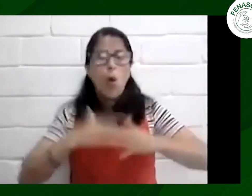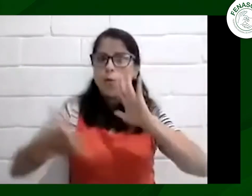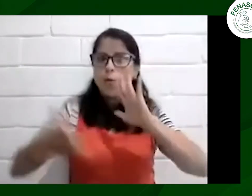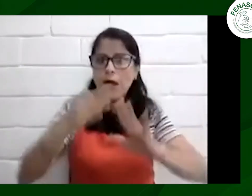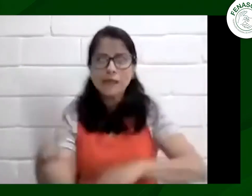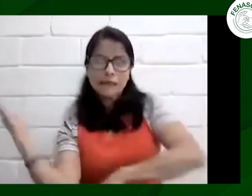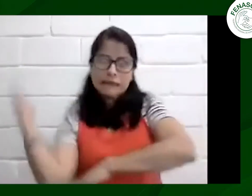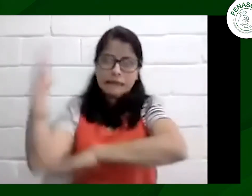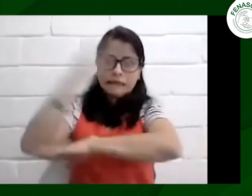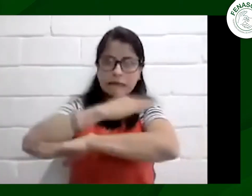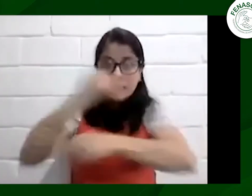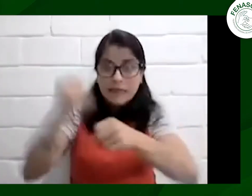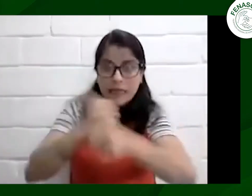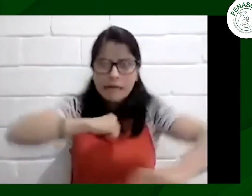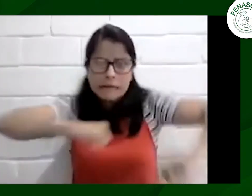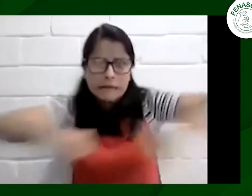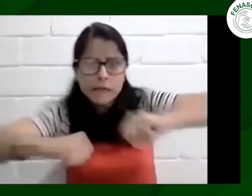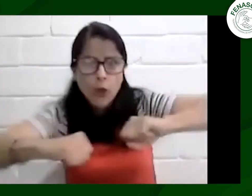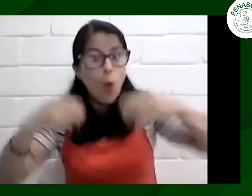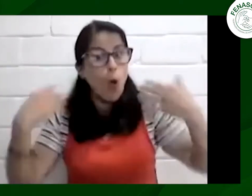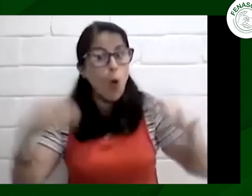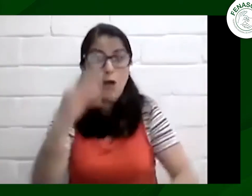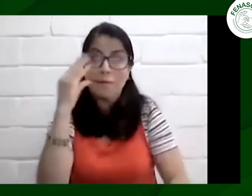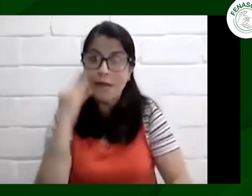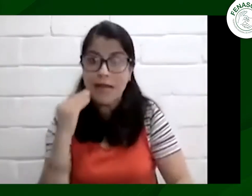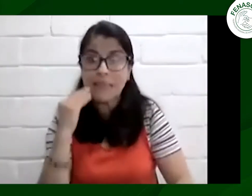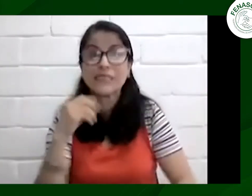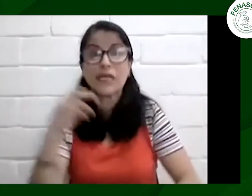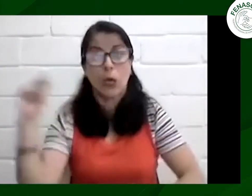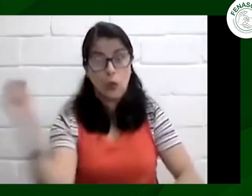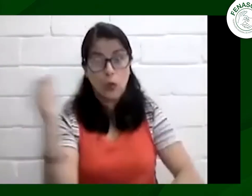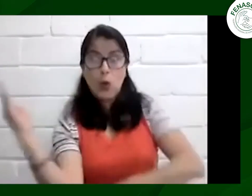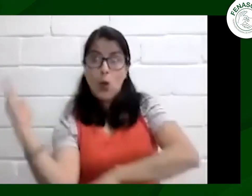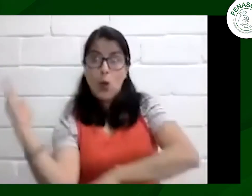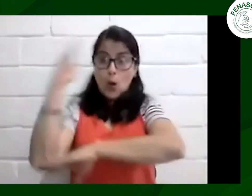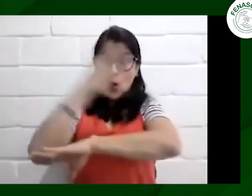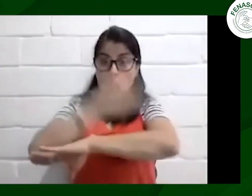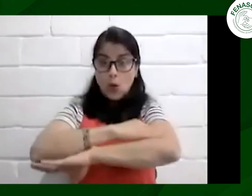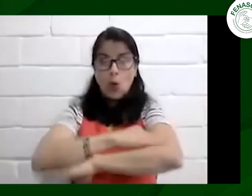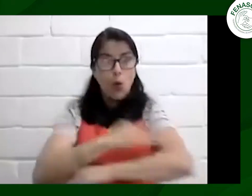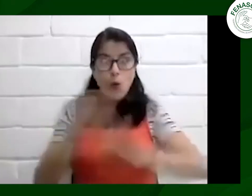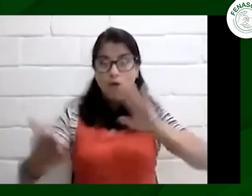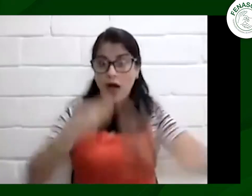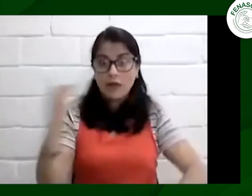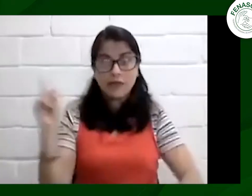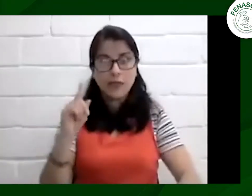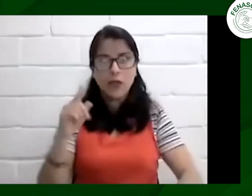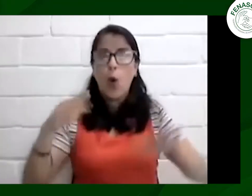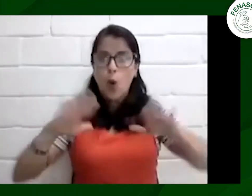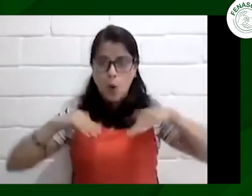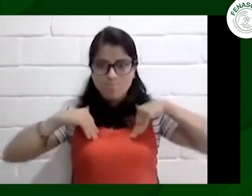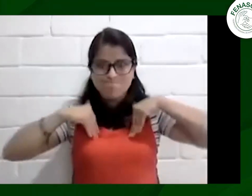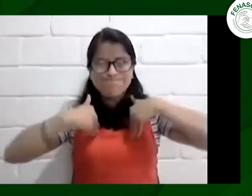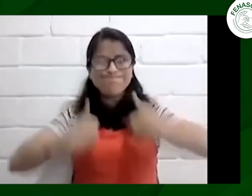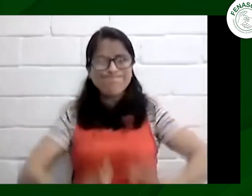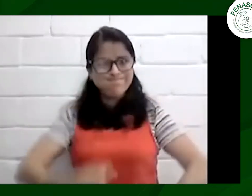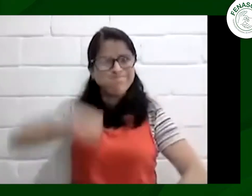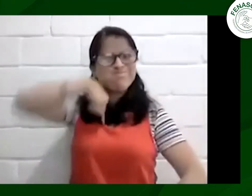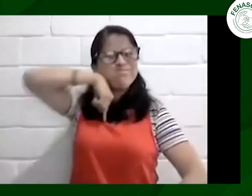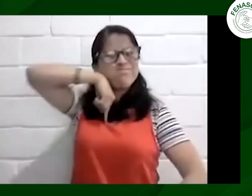adicional a esto este trabajo no fue solamente de unos minutos fue un trabajo muy duro porque fue todo el día